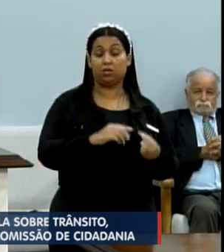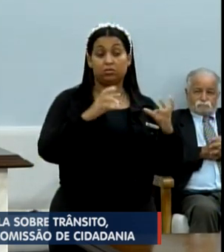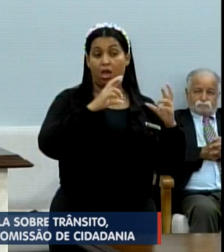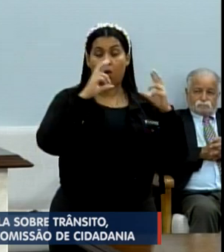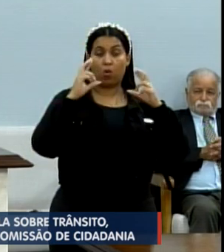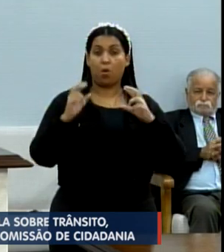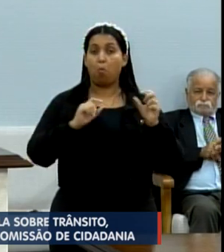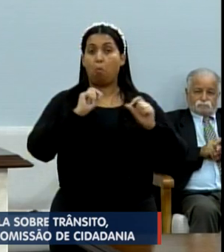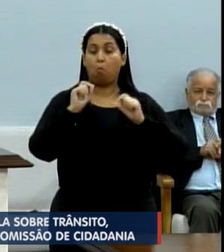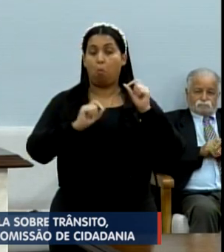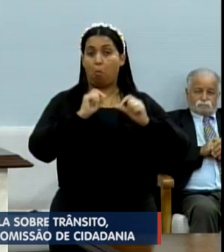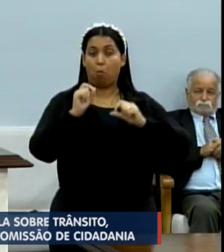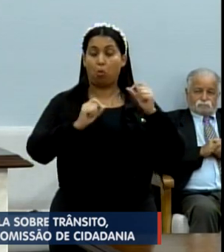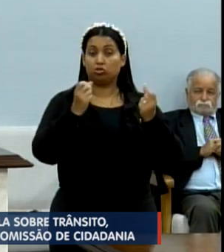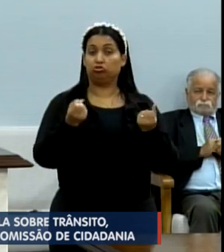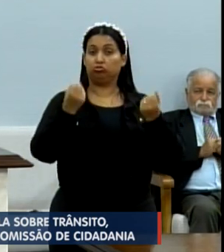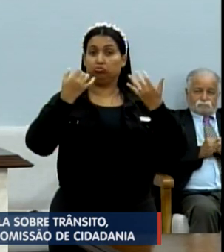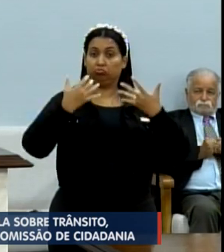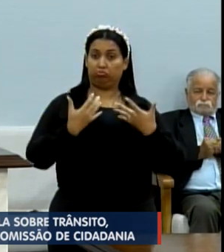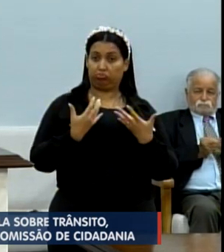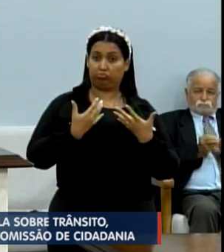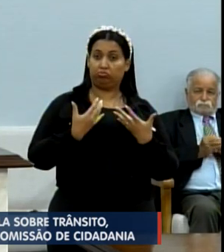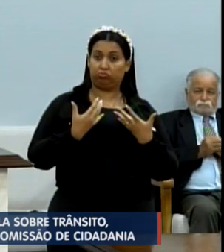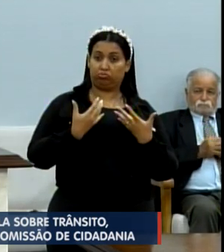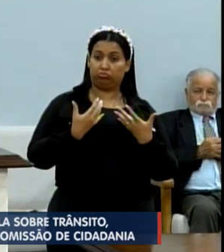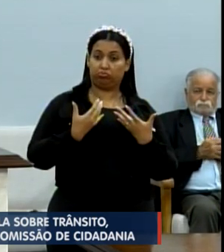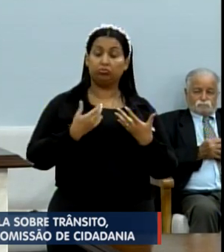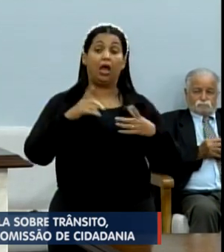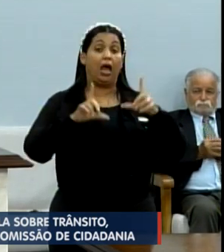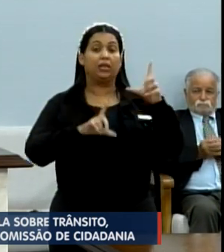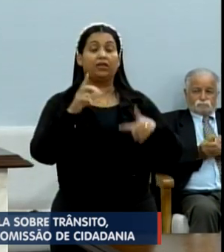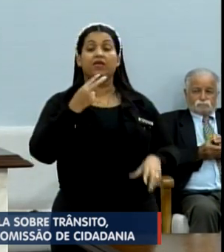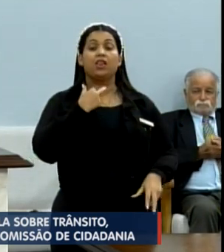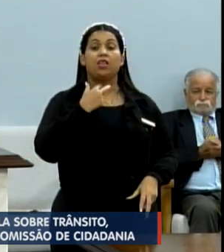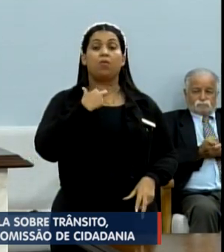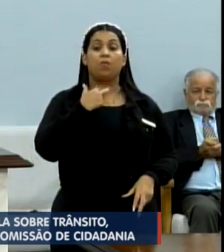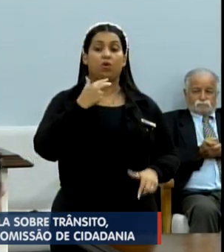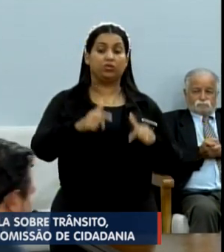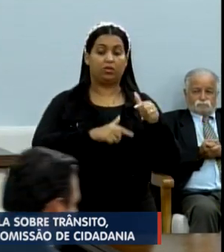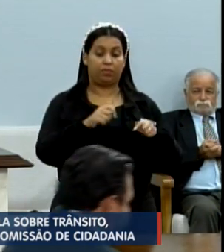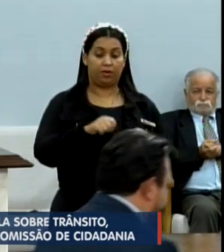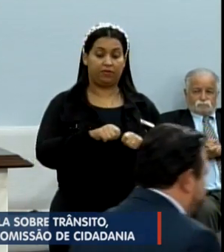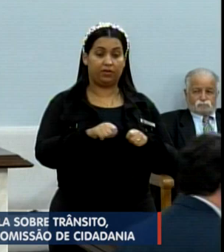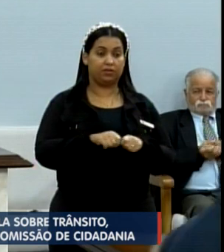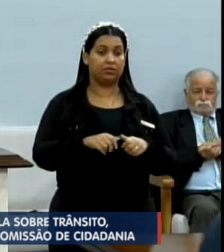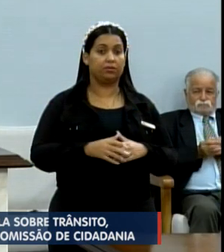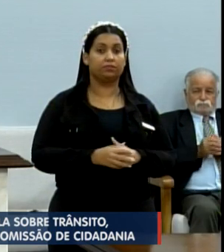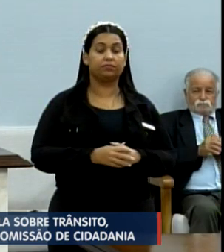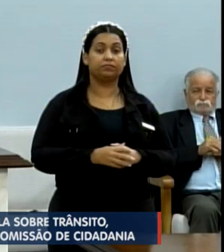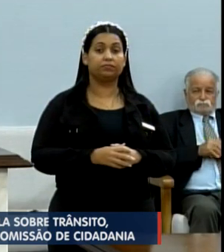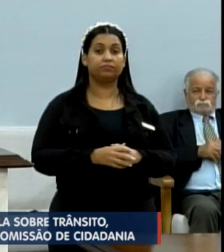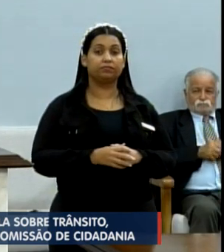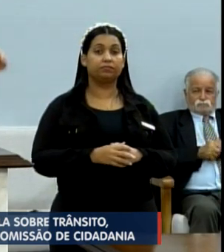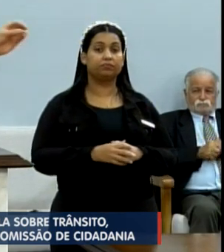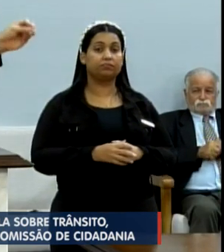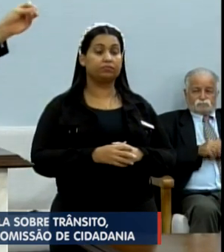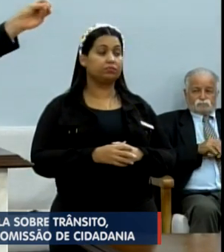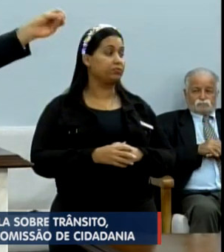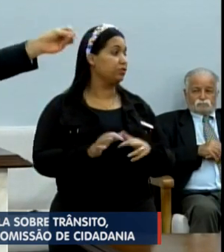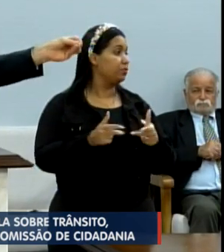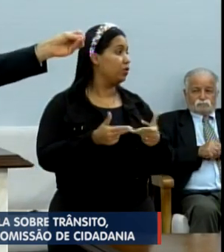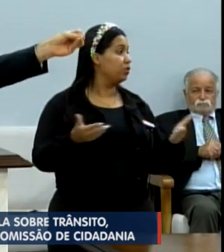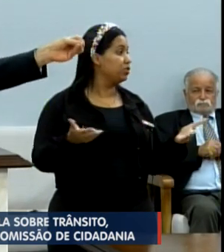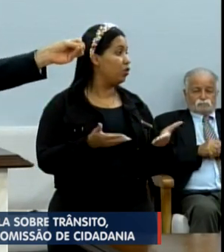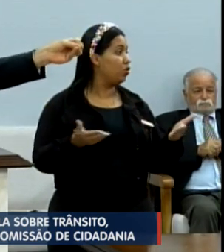motivo que nos convencesse de que a TV não pode fazer esse trabalho. E uma coisa hoje, que até